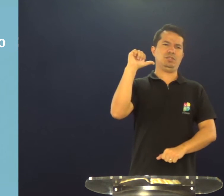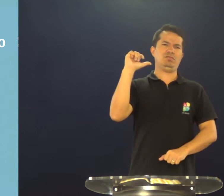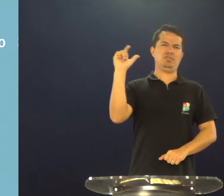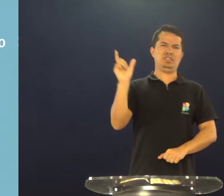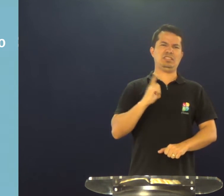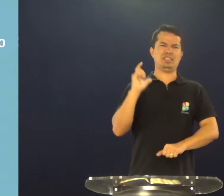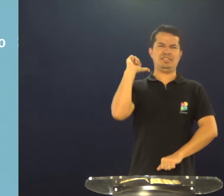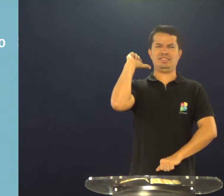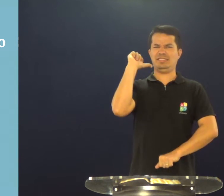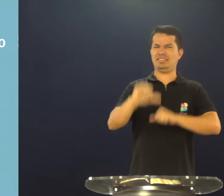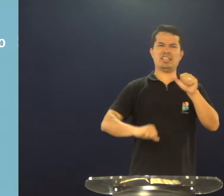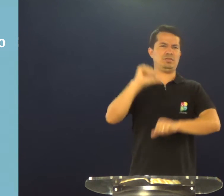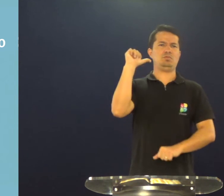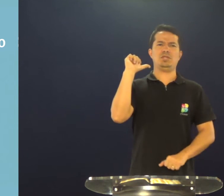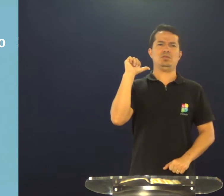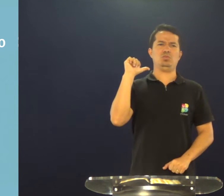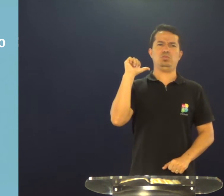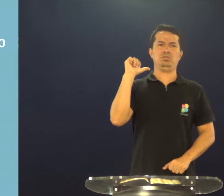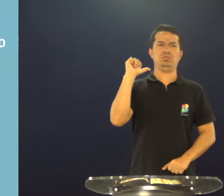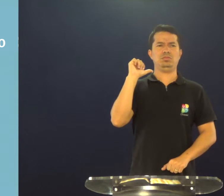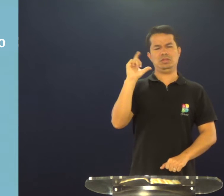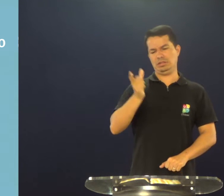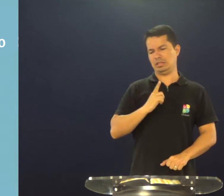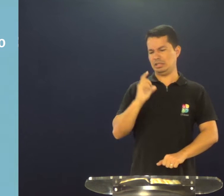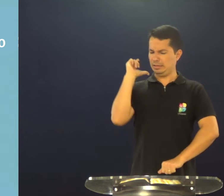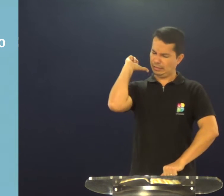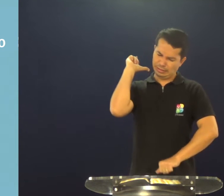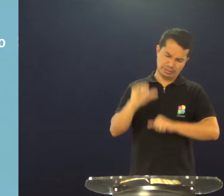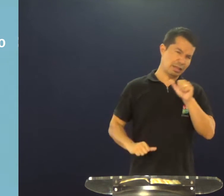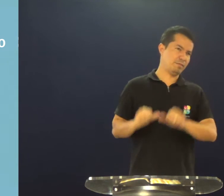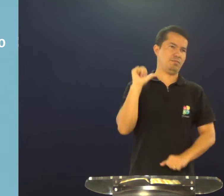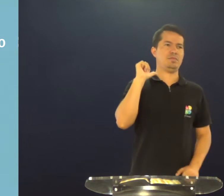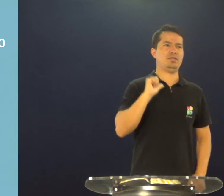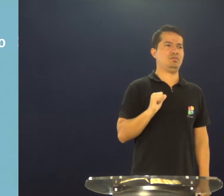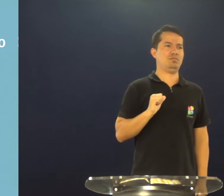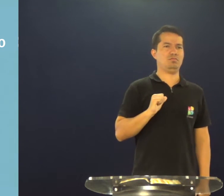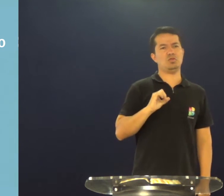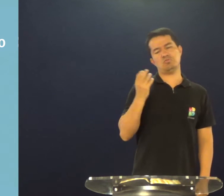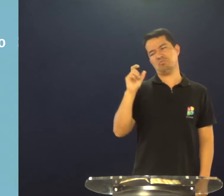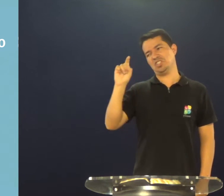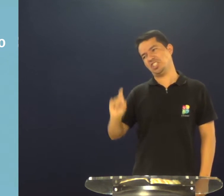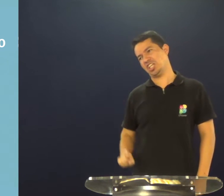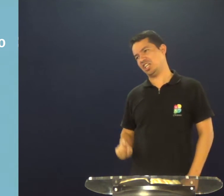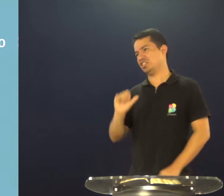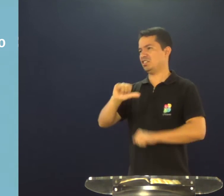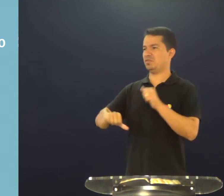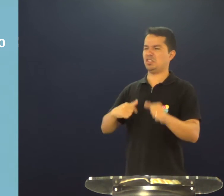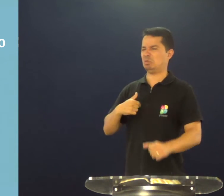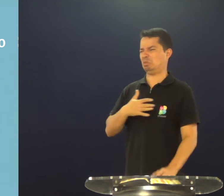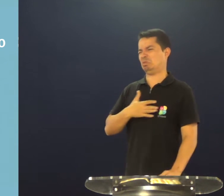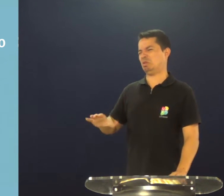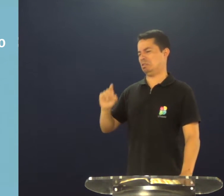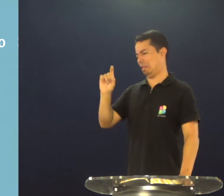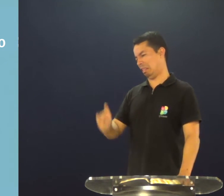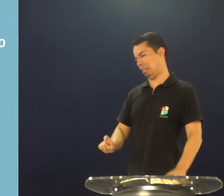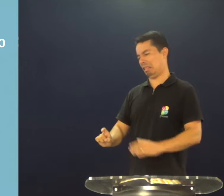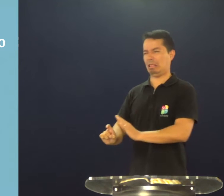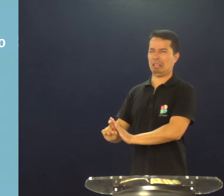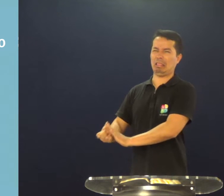transformado, seja transformado, seja ou seja, eu não gosto desse